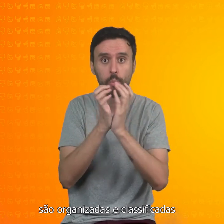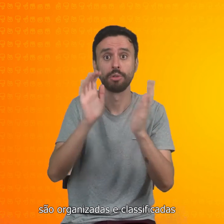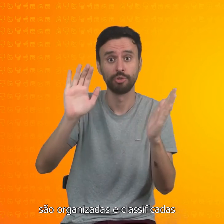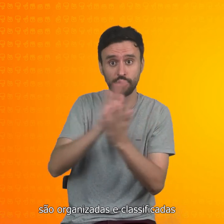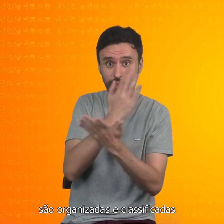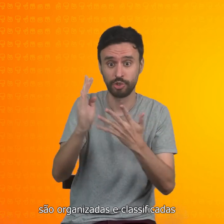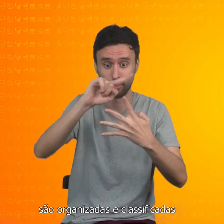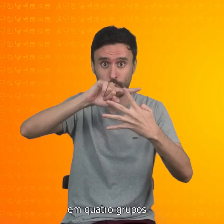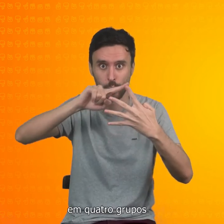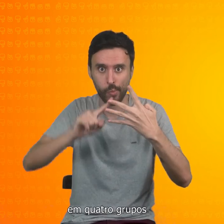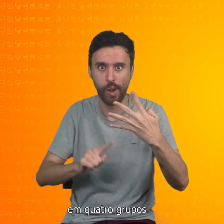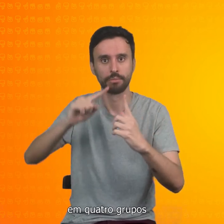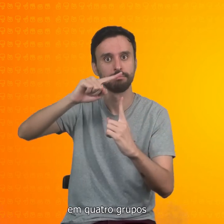classificadas em quatro grupos.